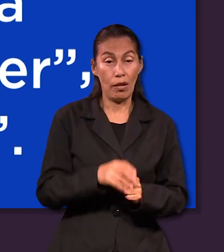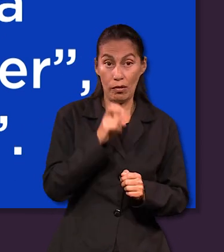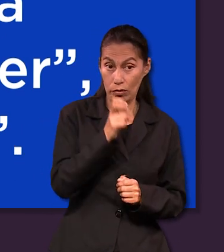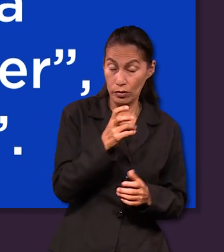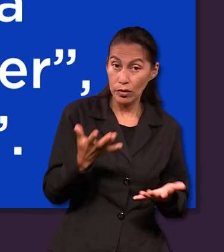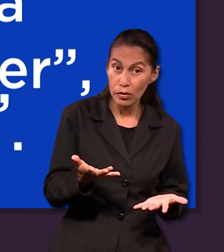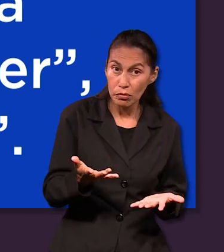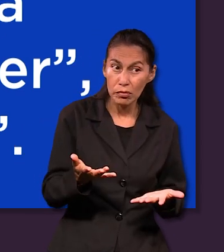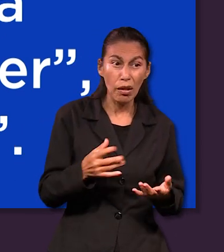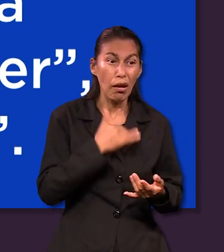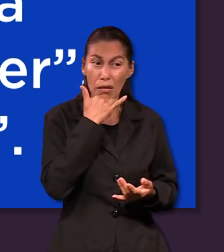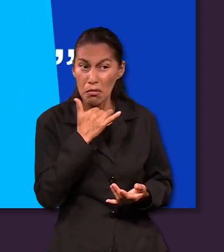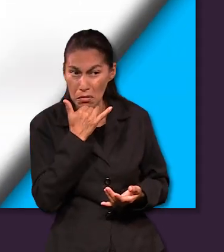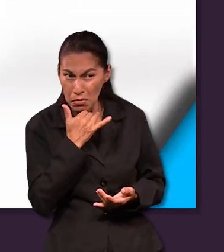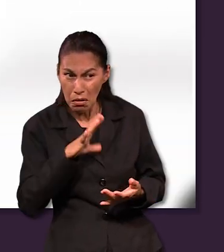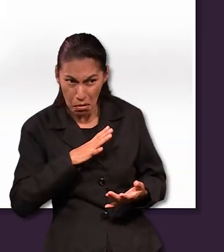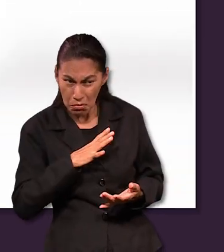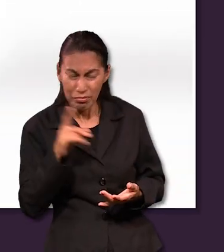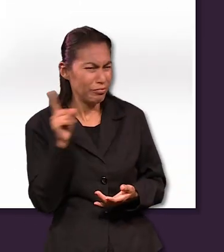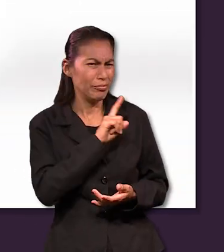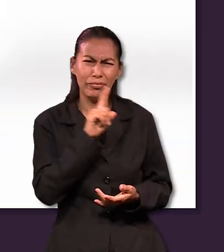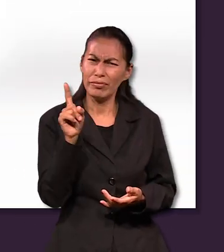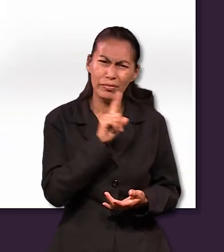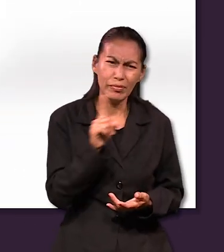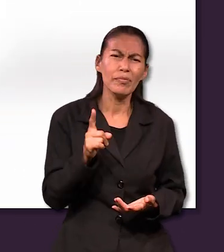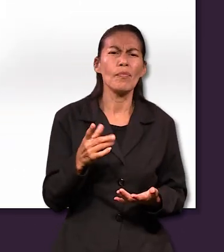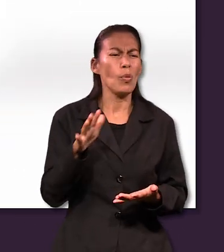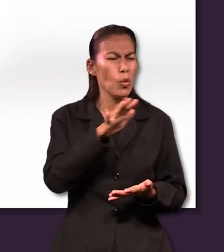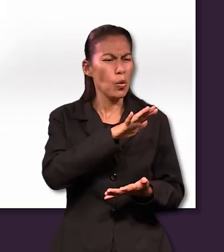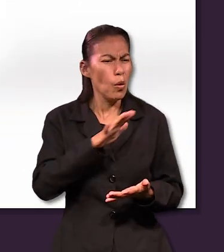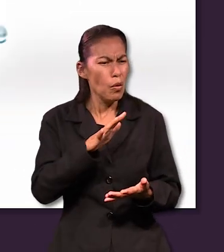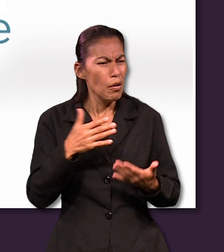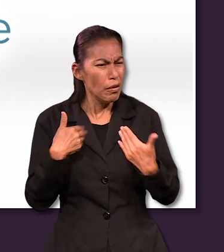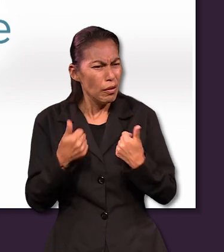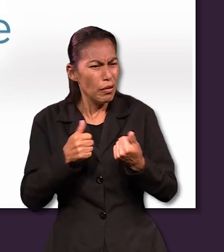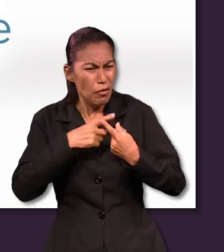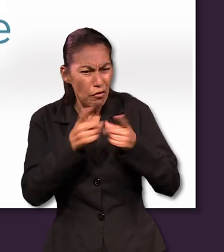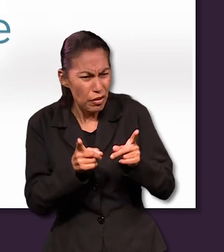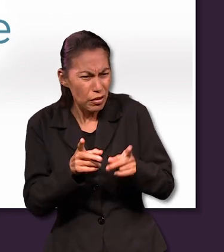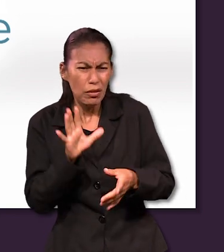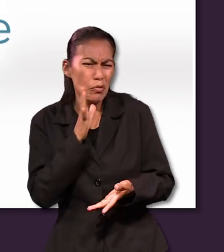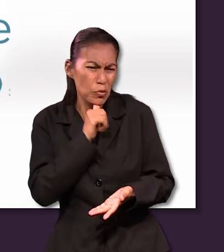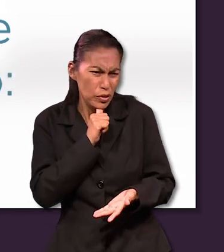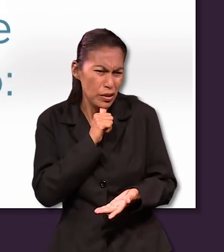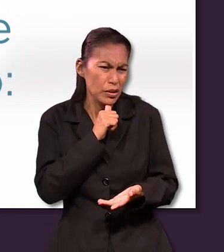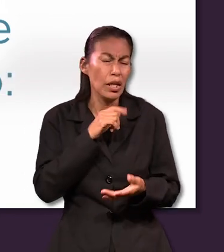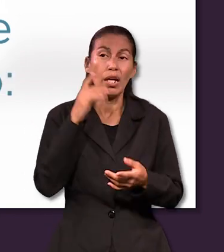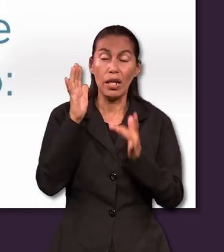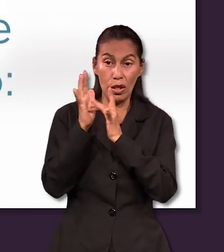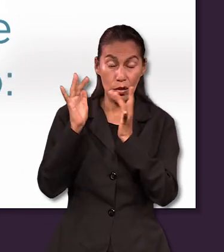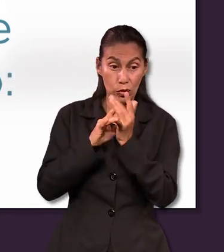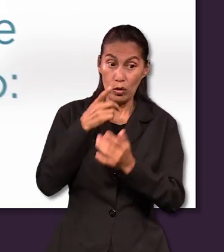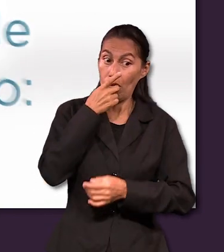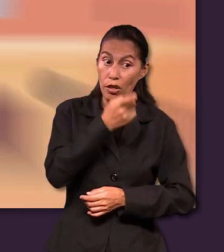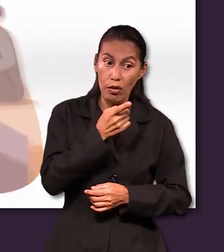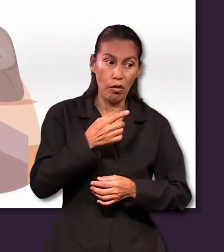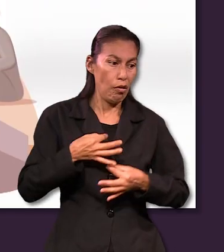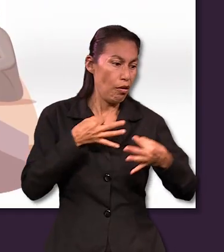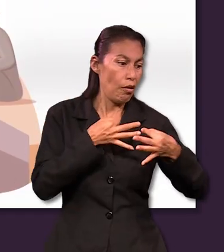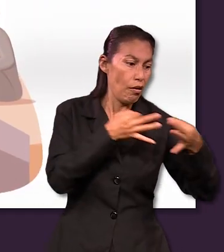o introducir. Así que no hay ningún error aquí, no hay manera de reinterpretarlo. Jesús quiso